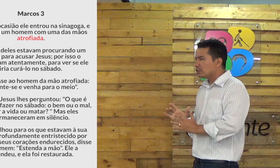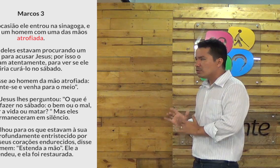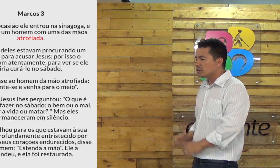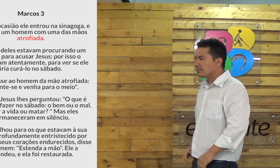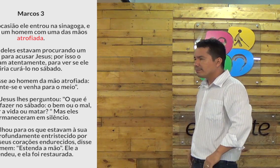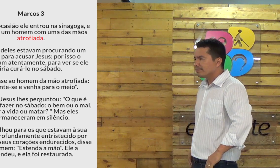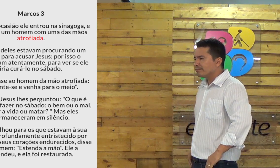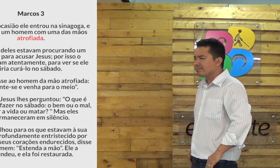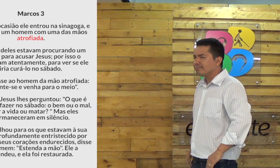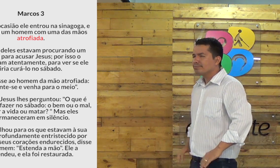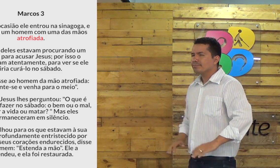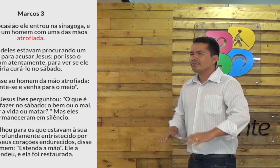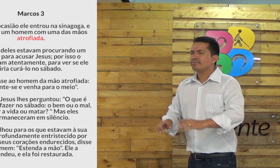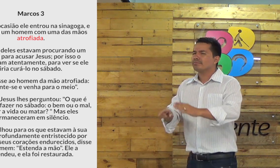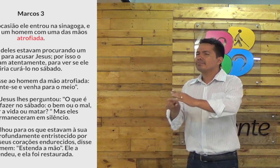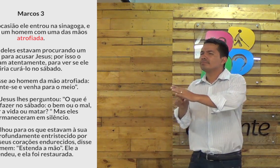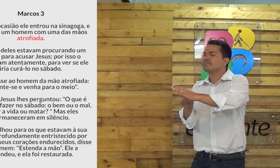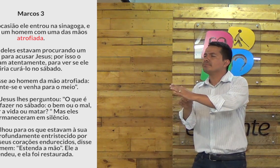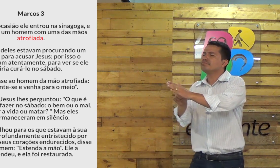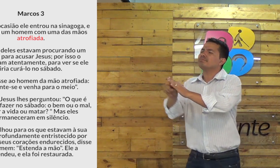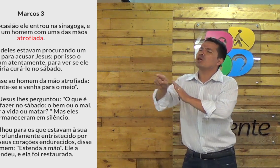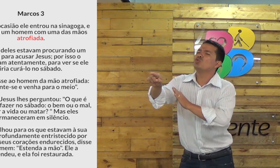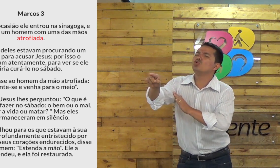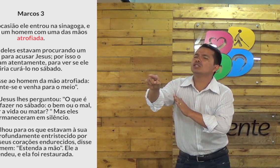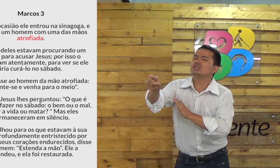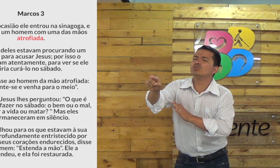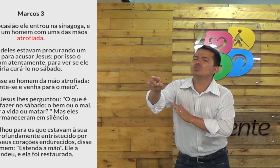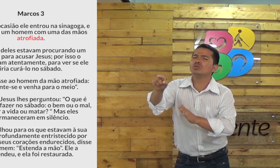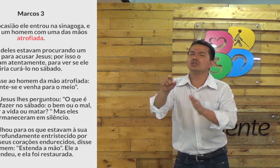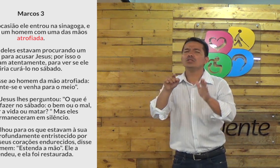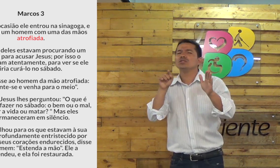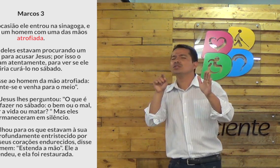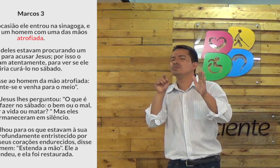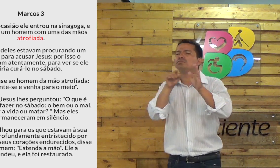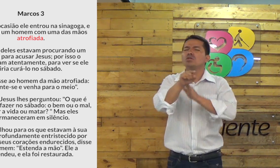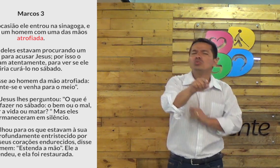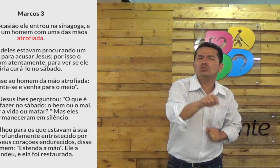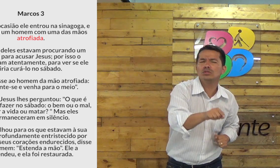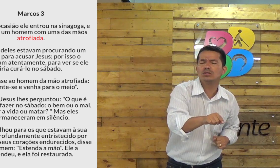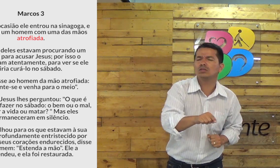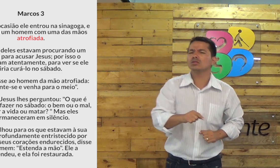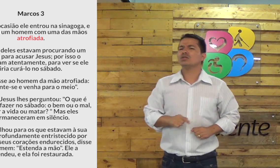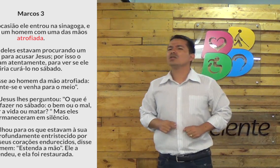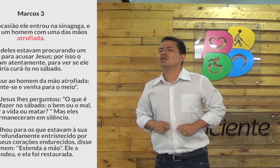E Jesus fica quieto. Porque ele sabe que se passa na cabeceira dos outros. Deixa eu fazer umas perguntas aqui.